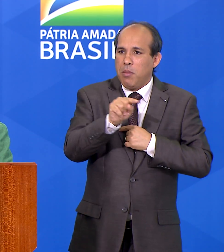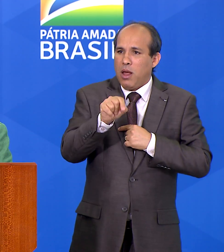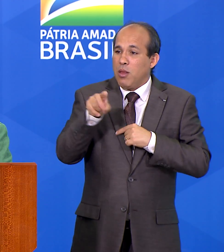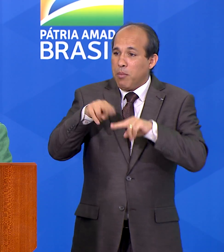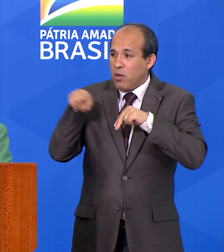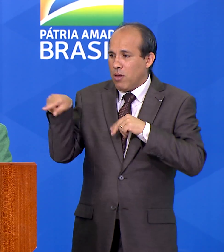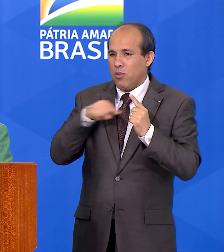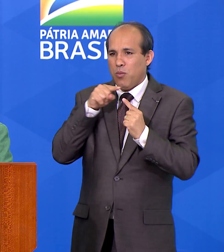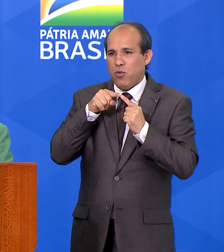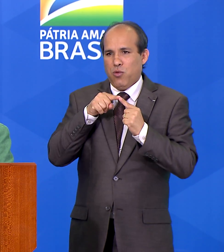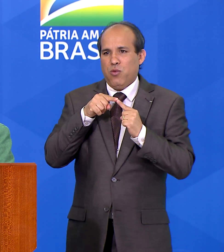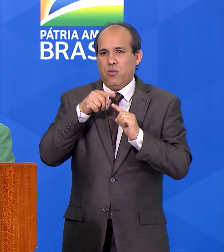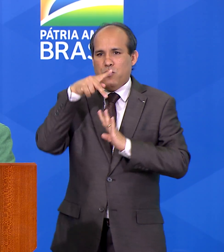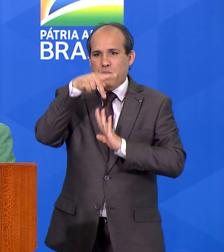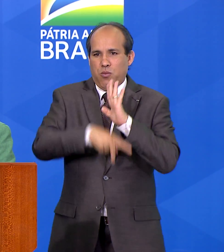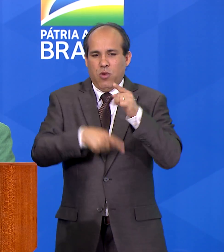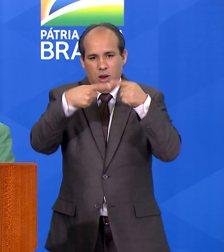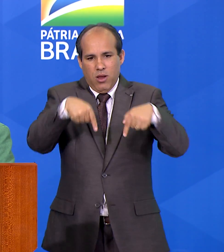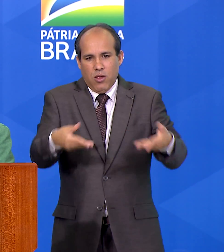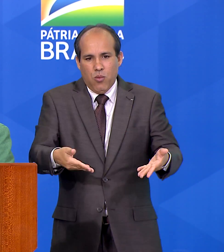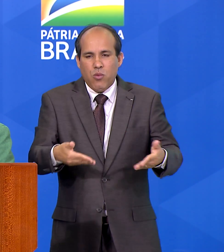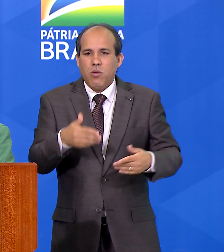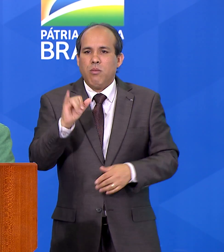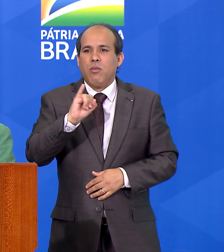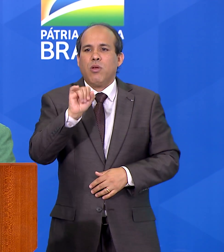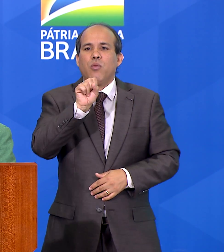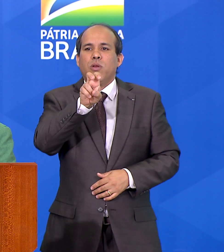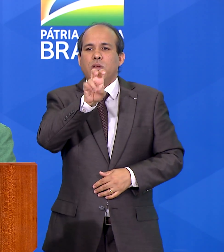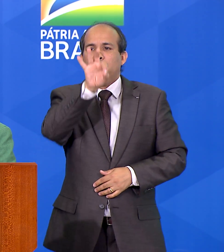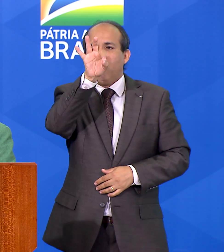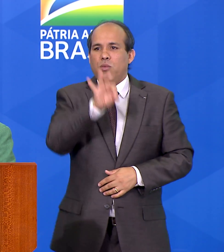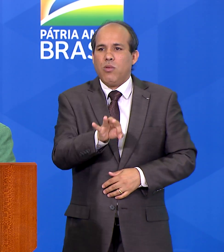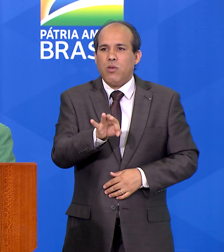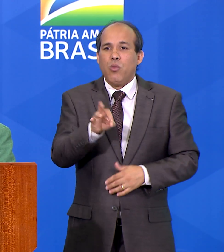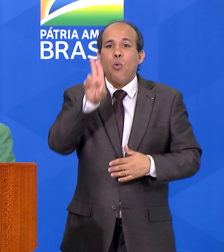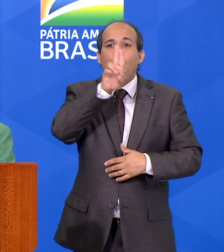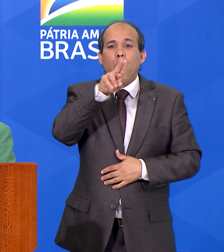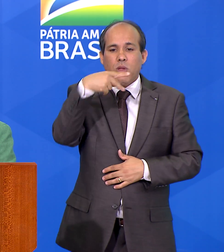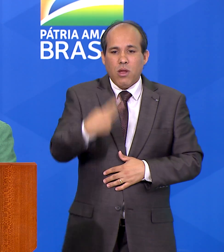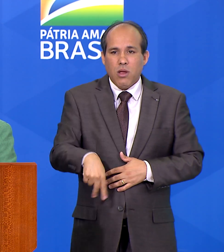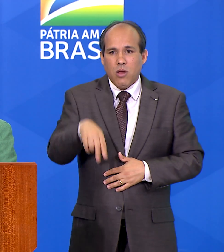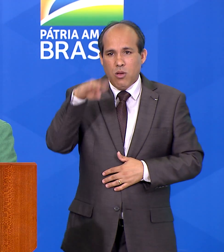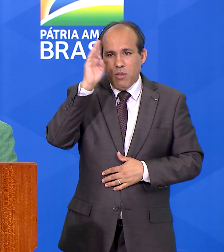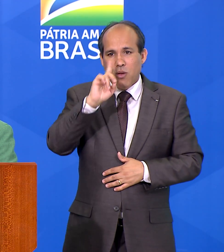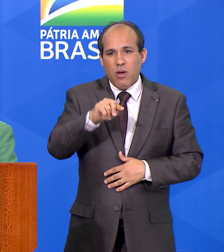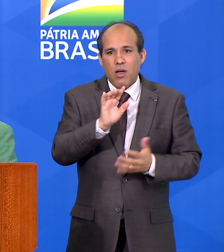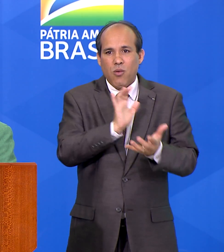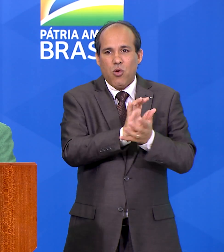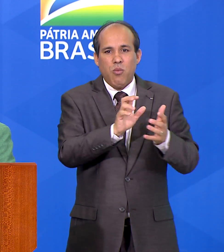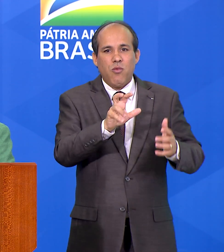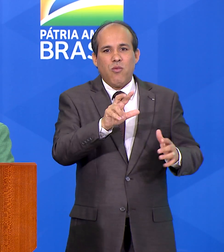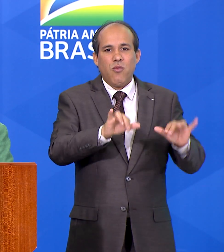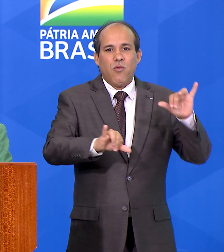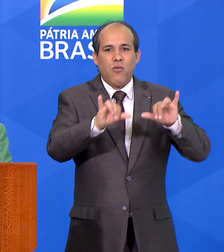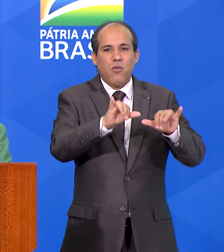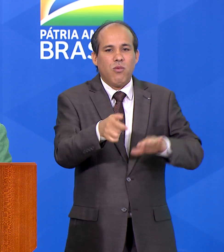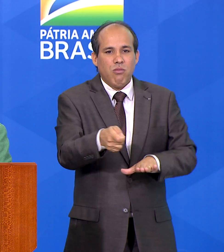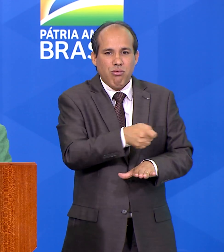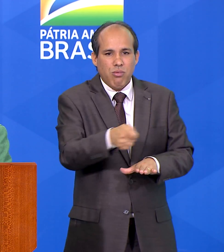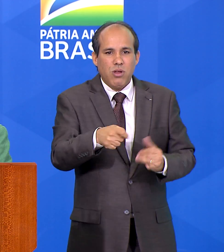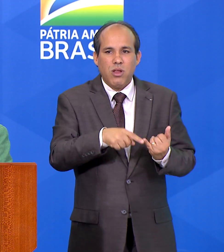Importamos 85% dos fertilizantes que consumimos no Brasil. entre os elementos